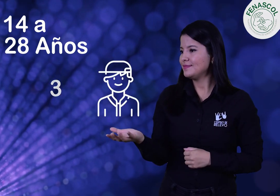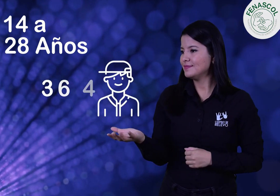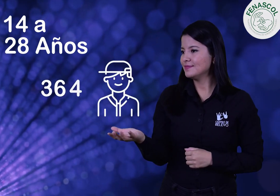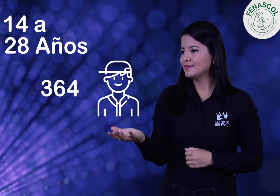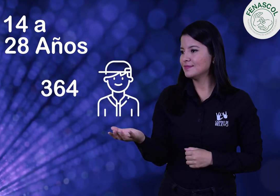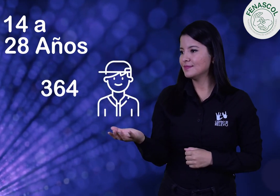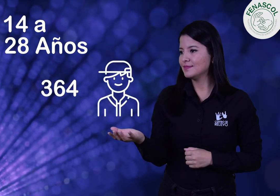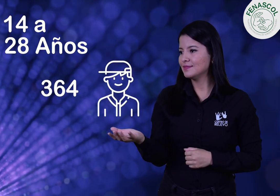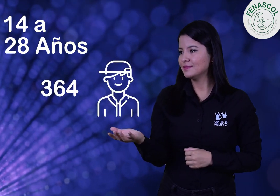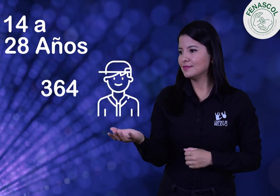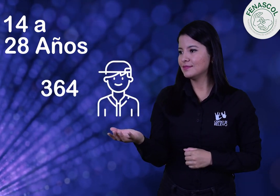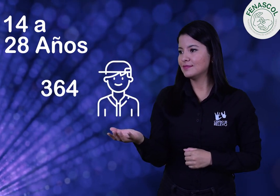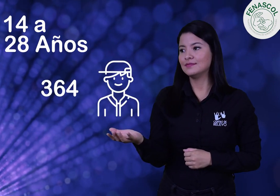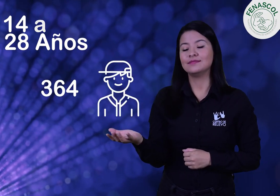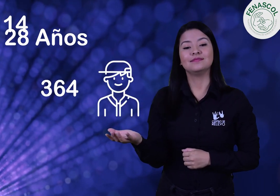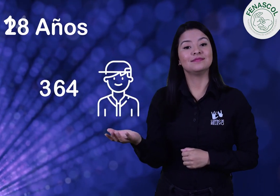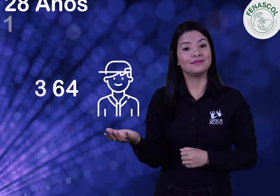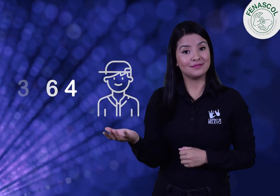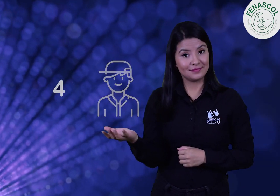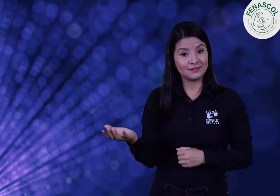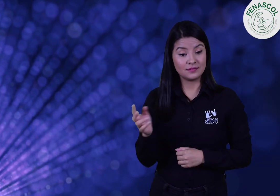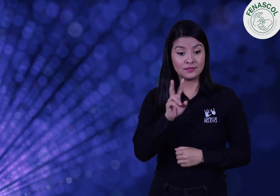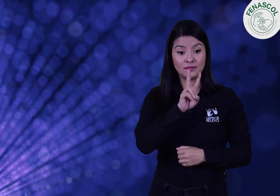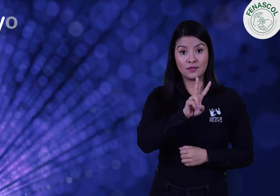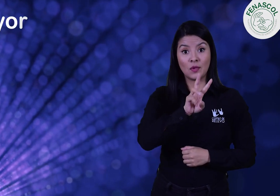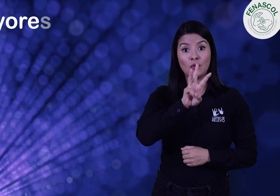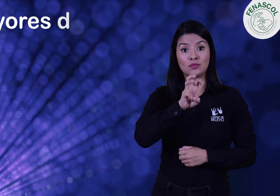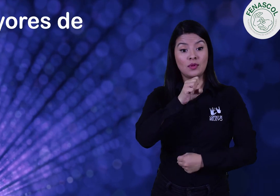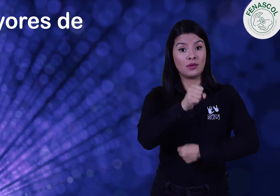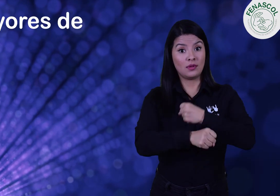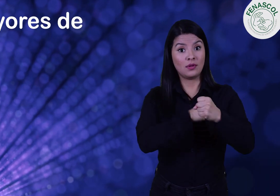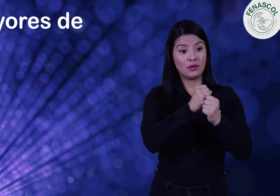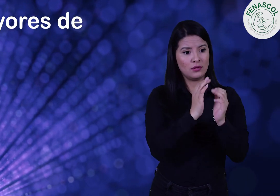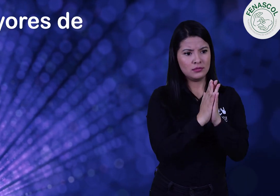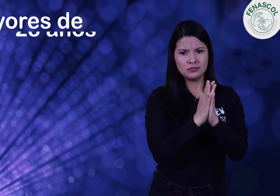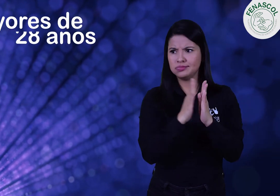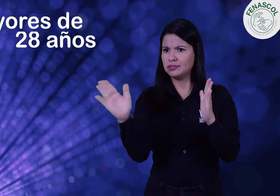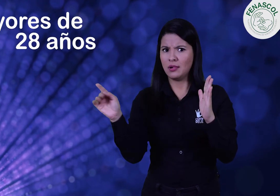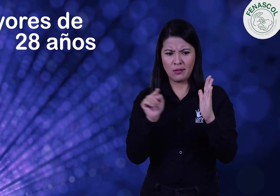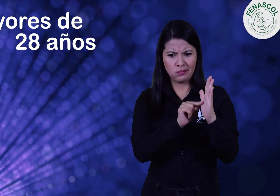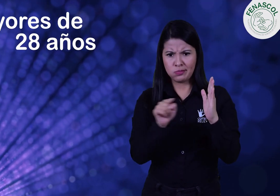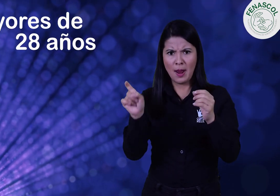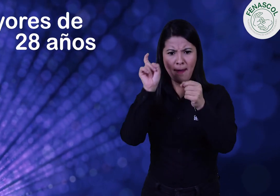364. Mayores de 28 años,